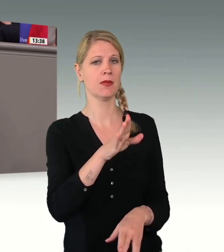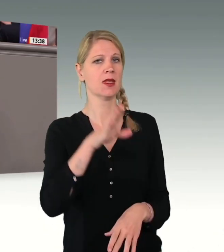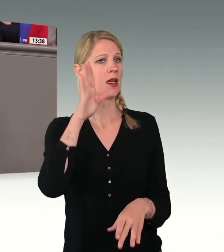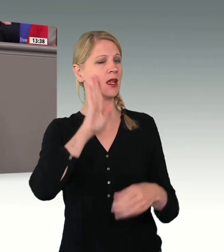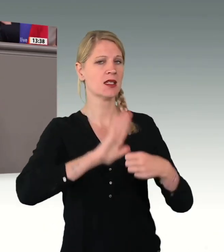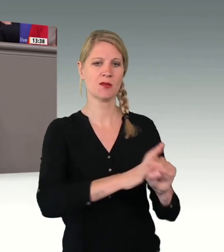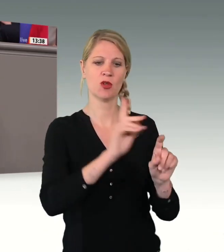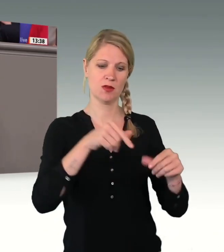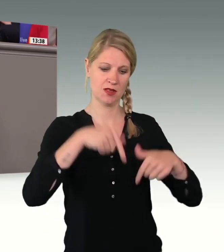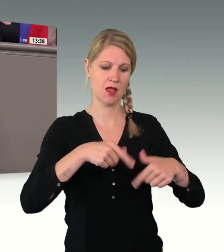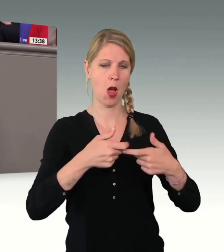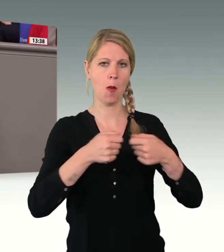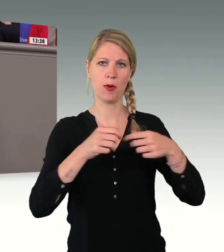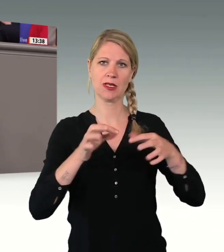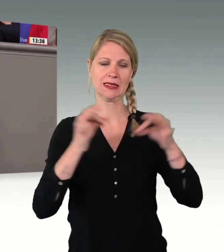diesem Bundestag.